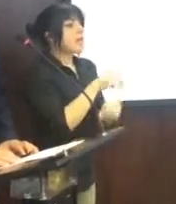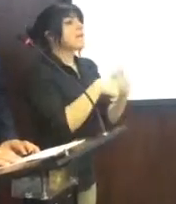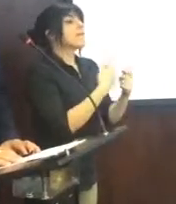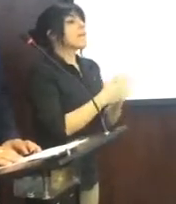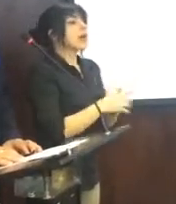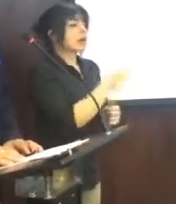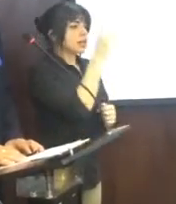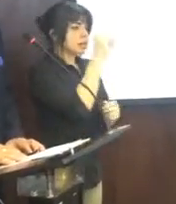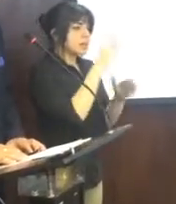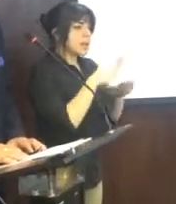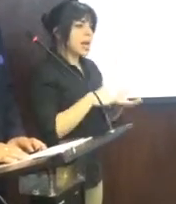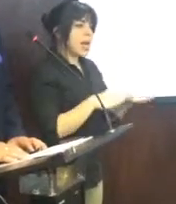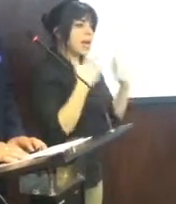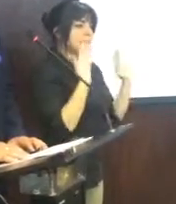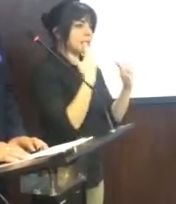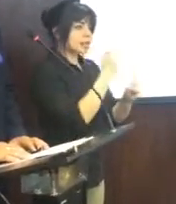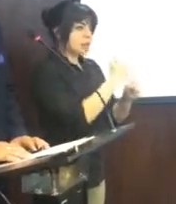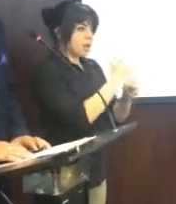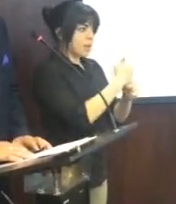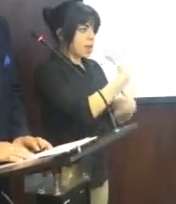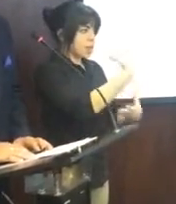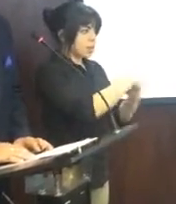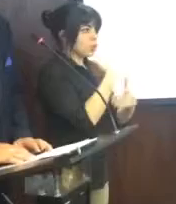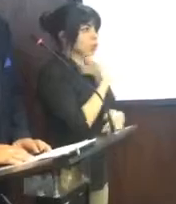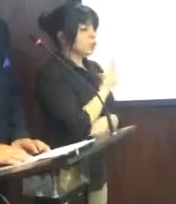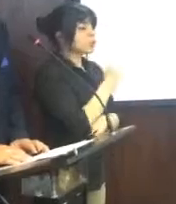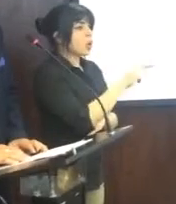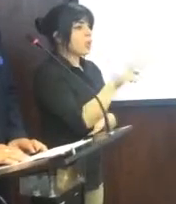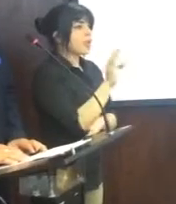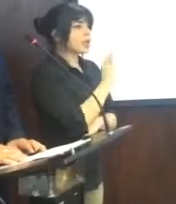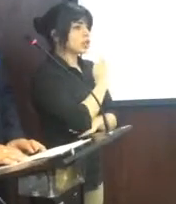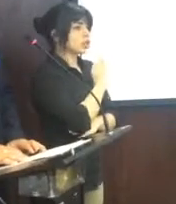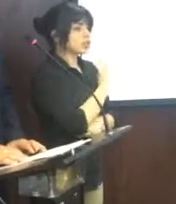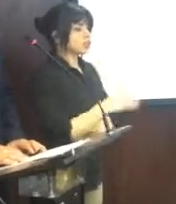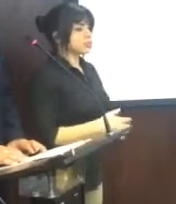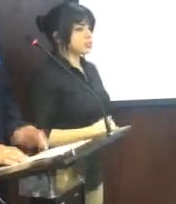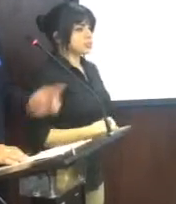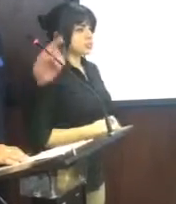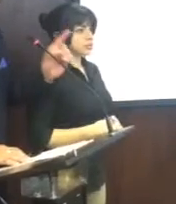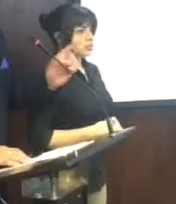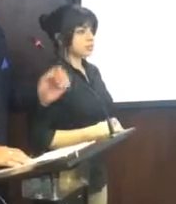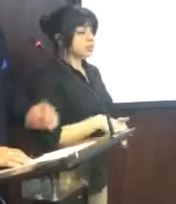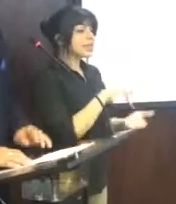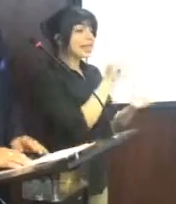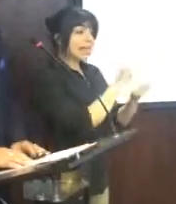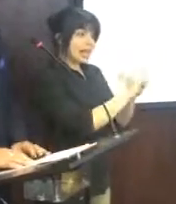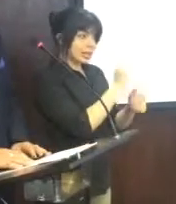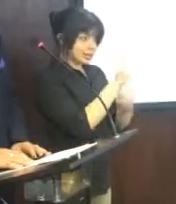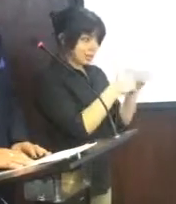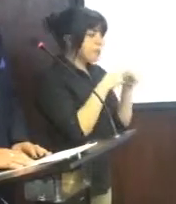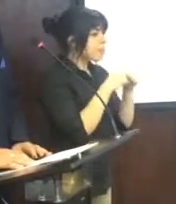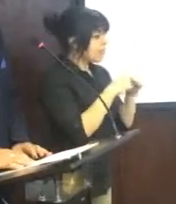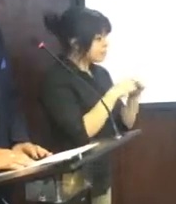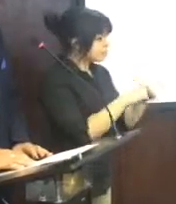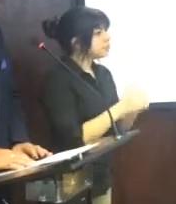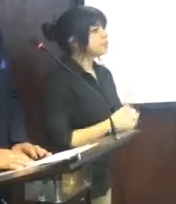dignificar el ambiente laboral de nuestros compañeros de la Fuerza Pública. Eso vamos a continuar.